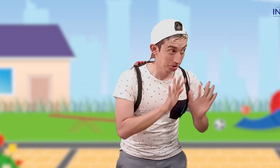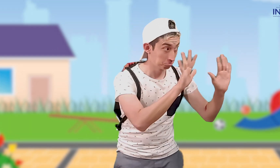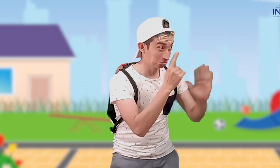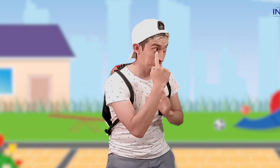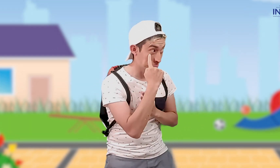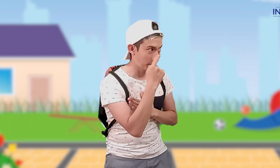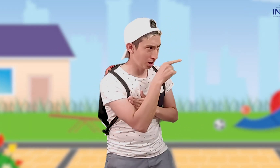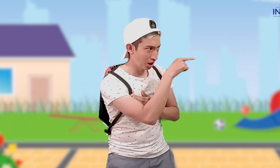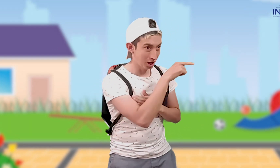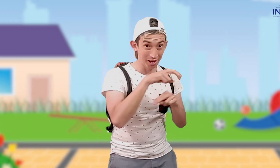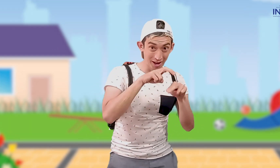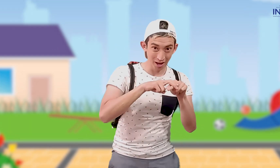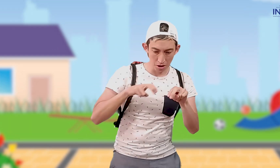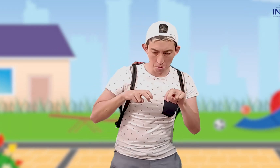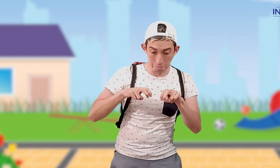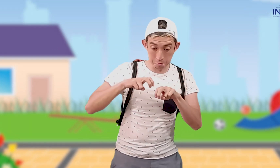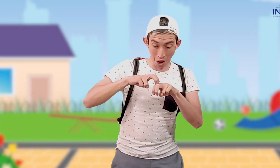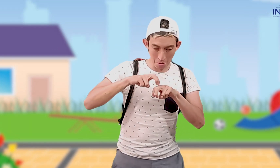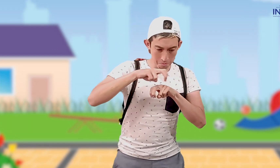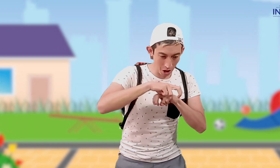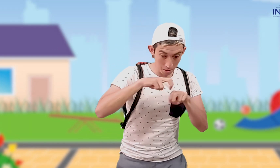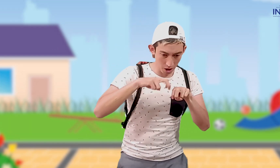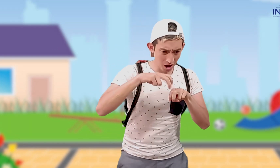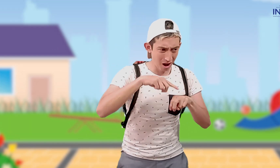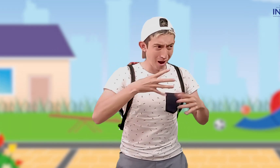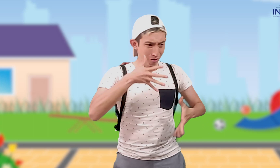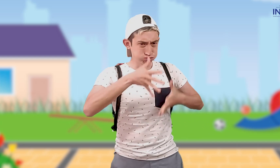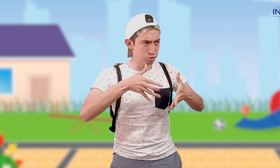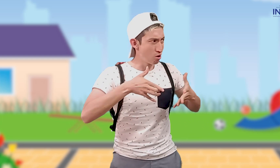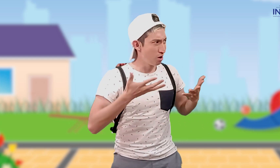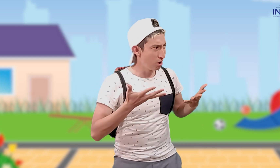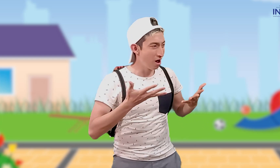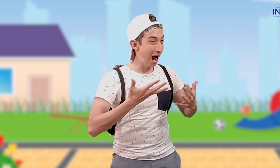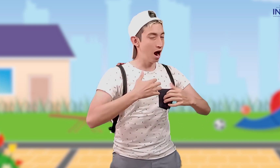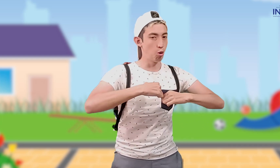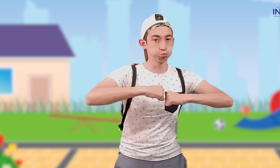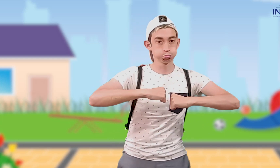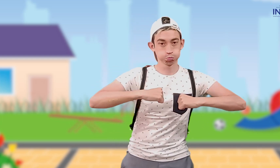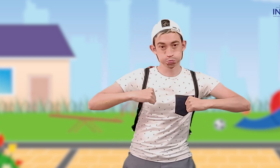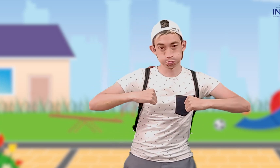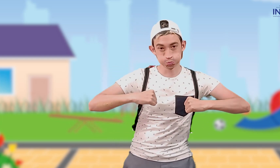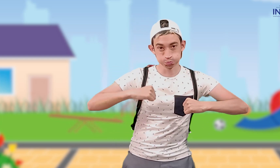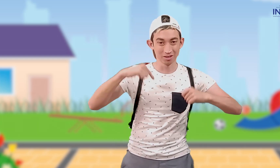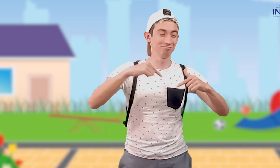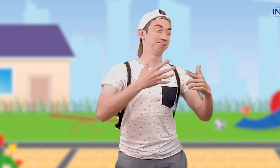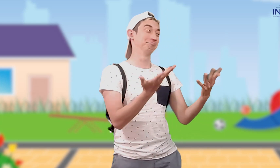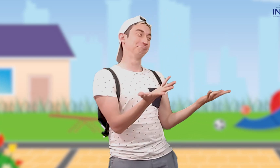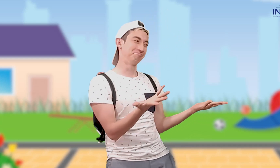Te voy a explicar. Tienes que subirte encima de la silla cuando yo haga